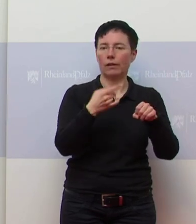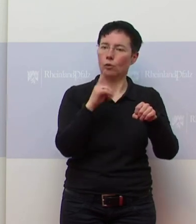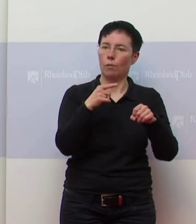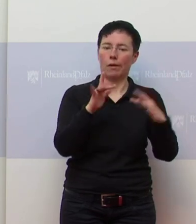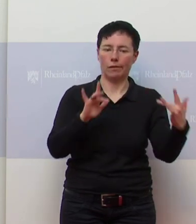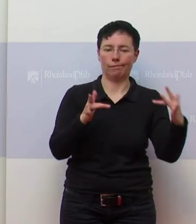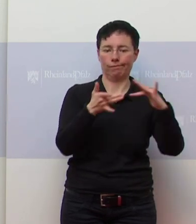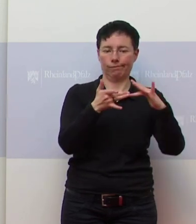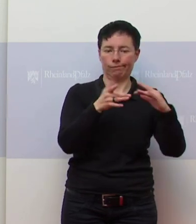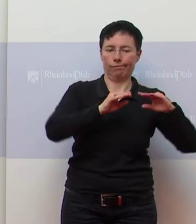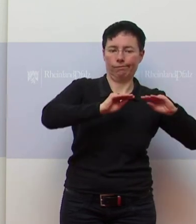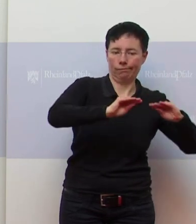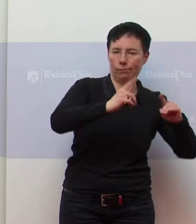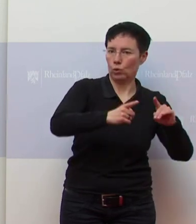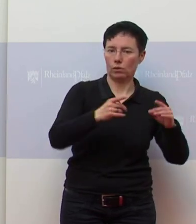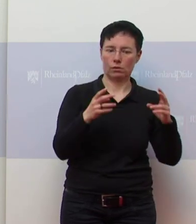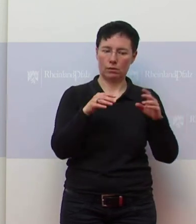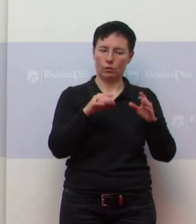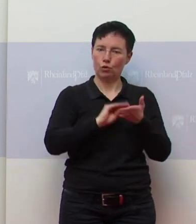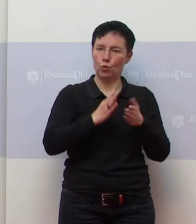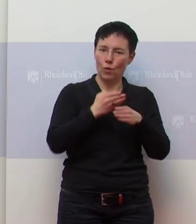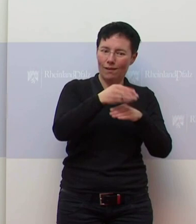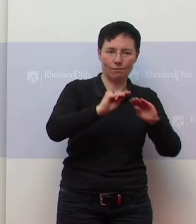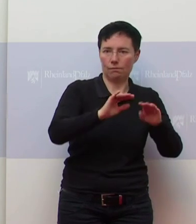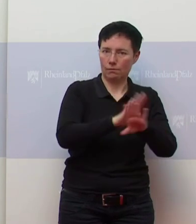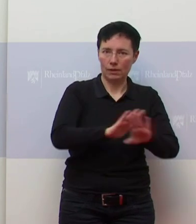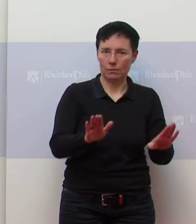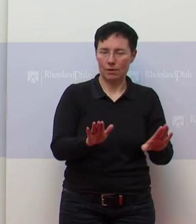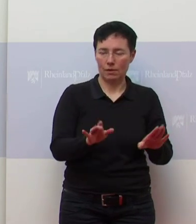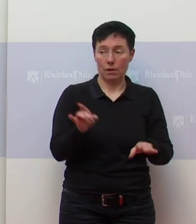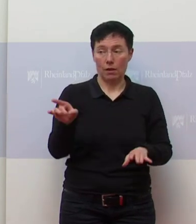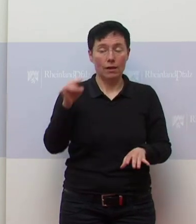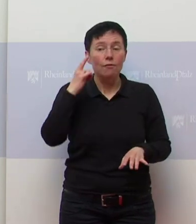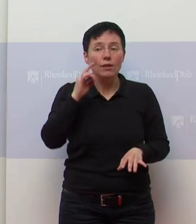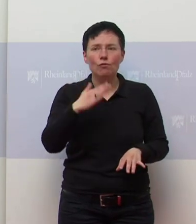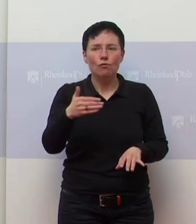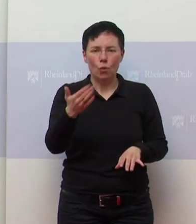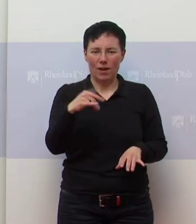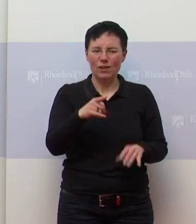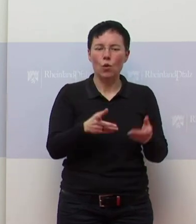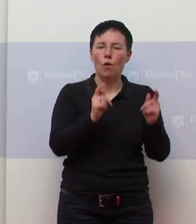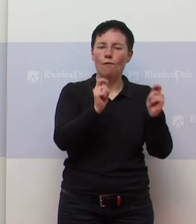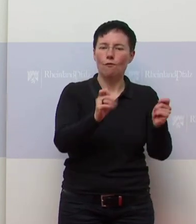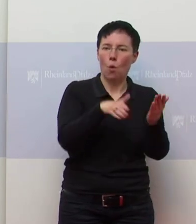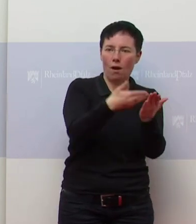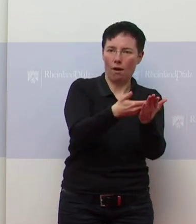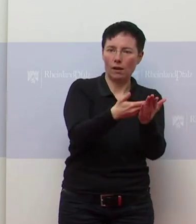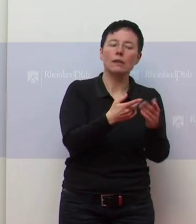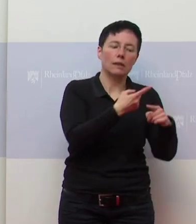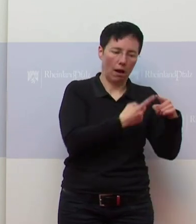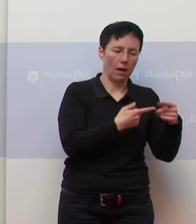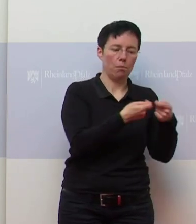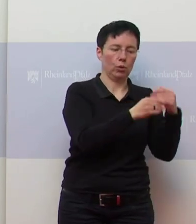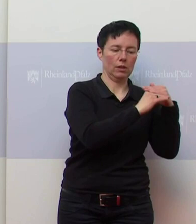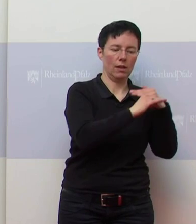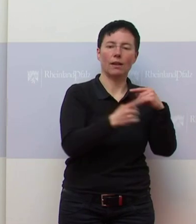Keine Ahnung, wo das herkam. Also es gab ja etliche Vorlagen und ein Teil der Vorlagen waren von uns ein Teil, also von den Ländern ein Teil der Vorlagen,